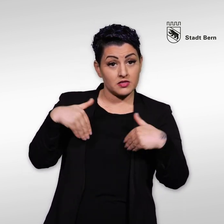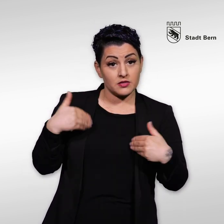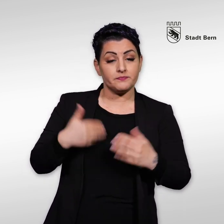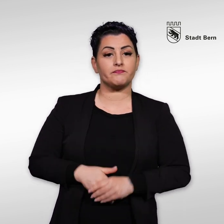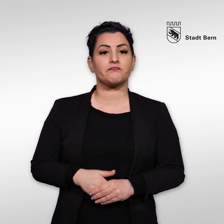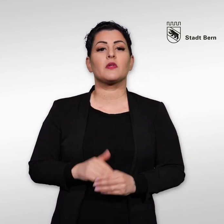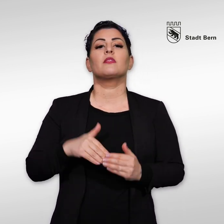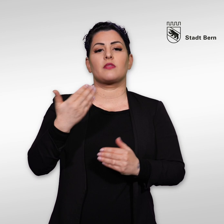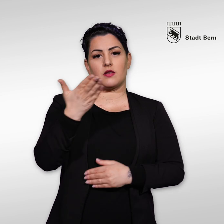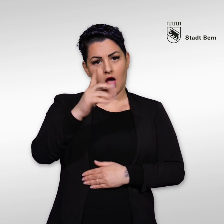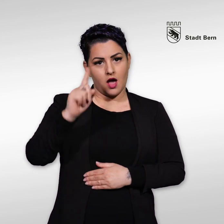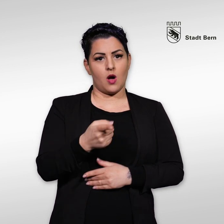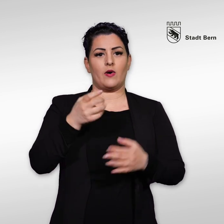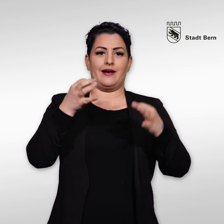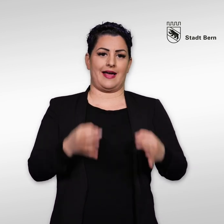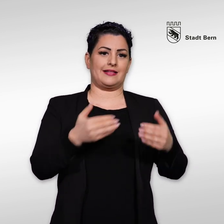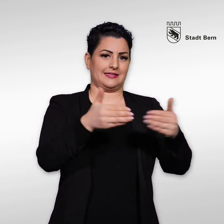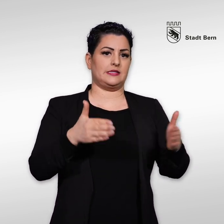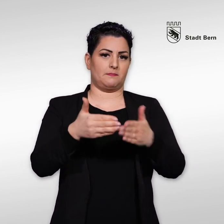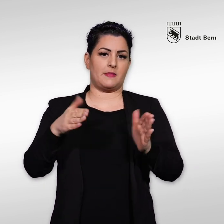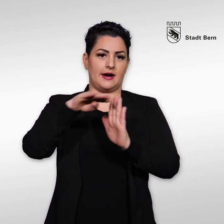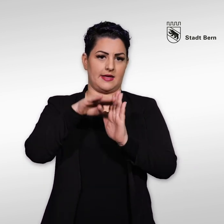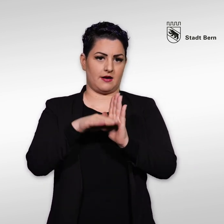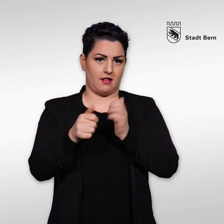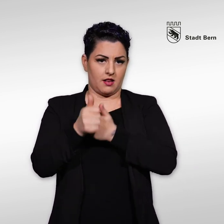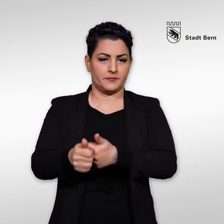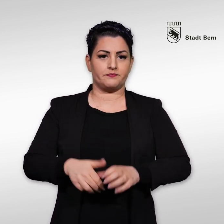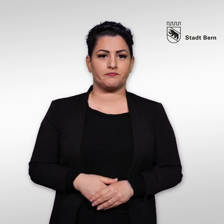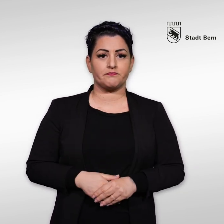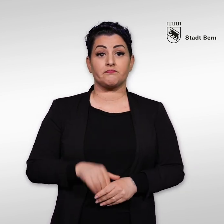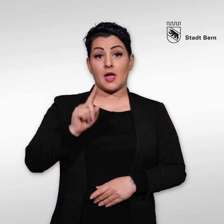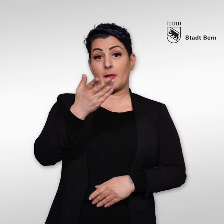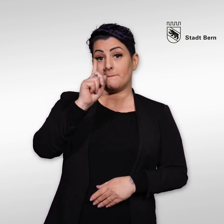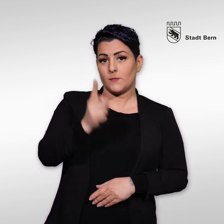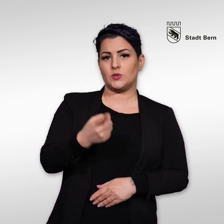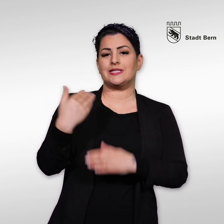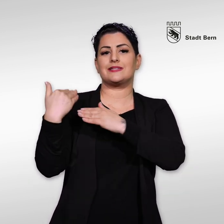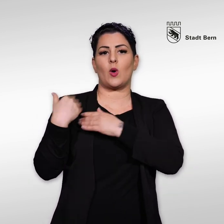Dann gilt die Zimmerregel auch für Sie. Sie müssen allerdings das Sorgerecht für Ihr Kind haben.